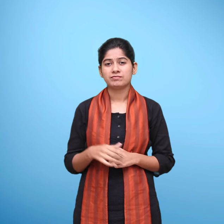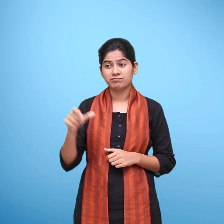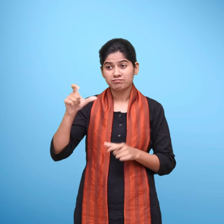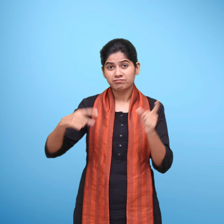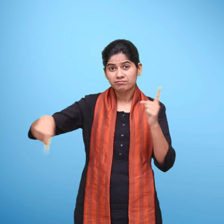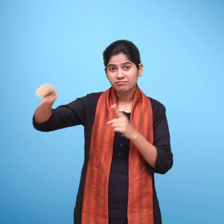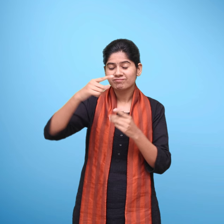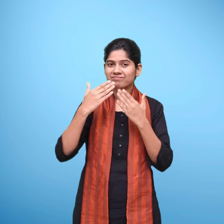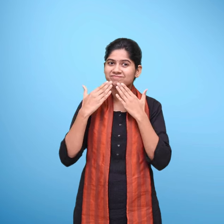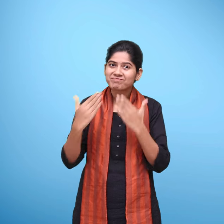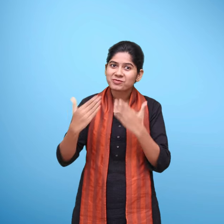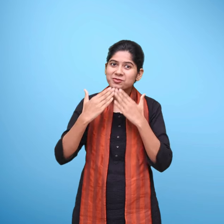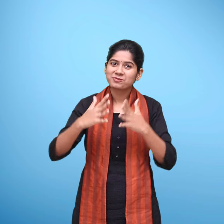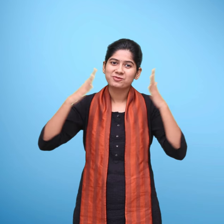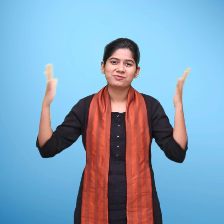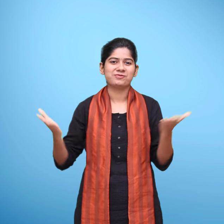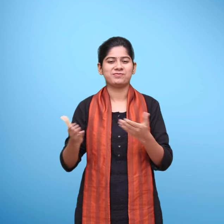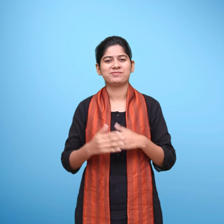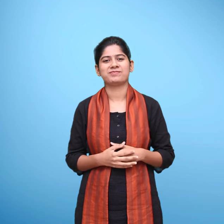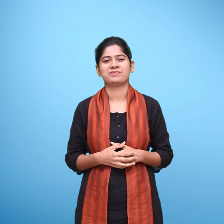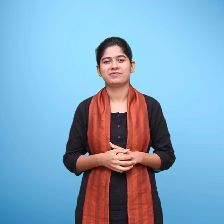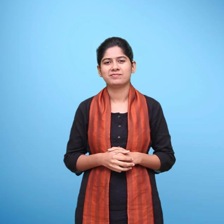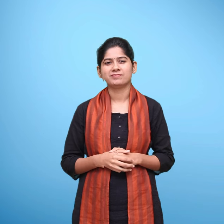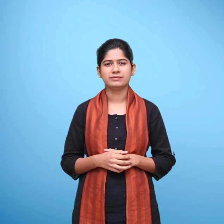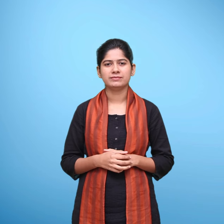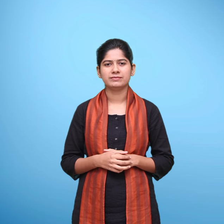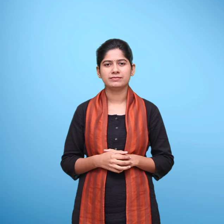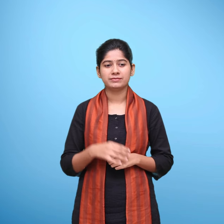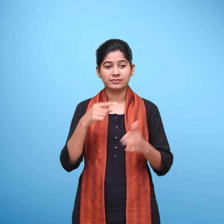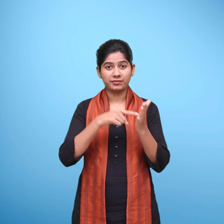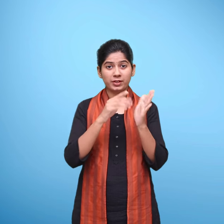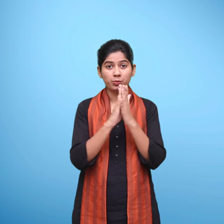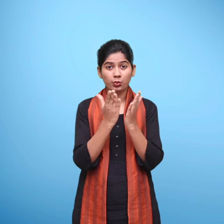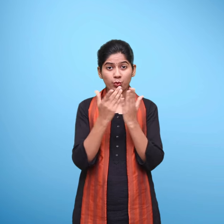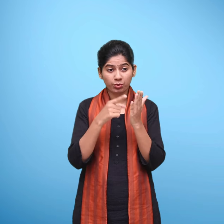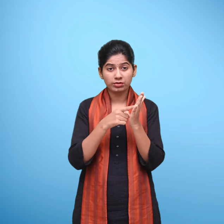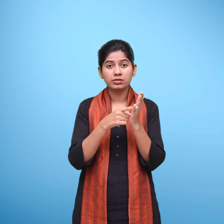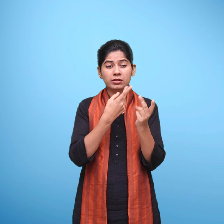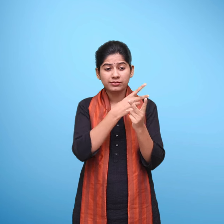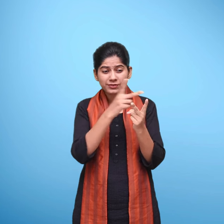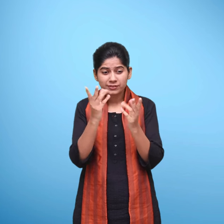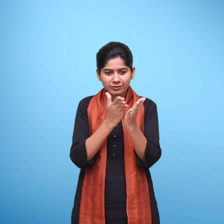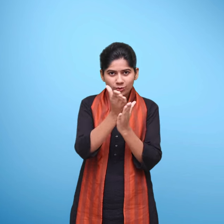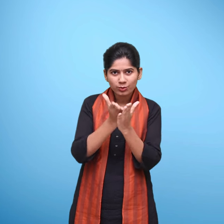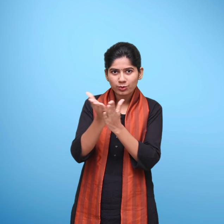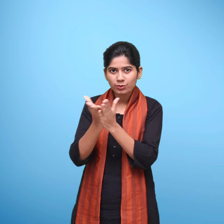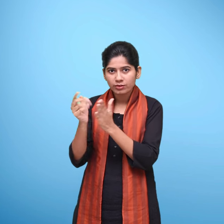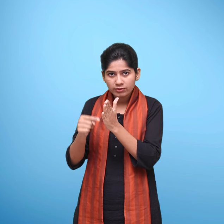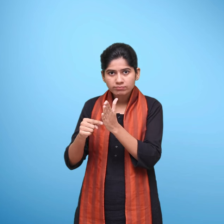के प्रती आभार प्रकट करती है पुस्तक विकास के विभिन चर्णों में सहयों के लिए